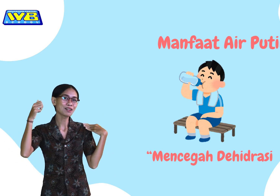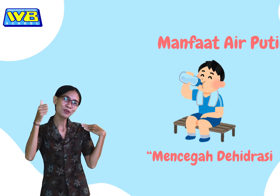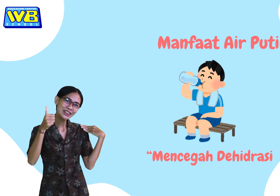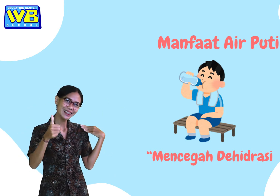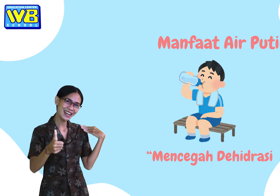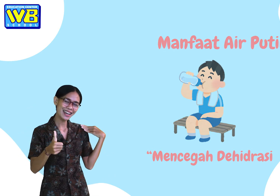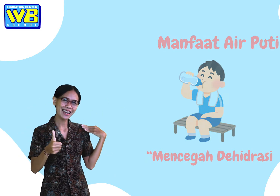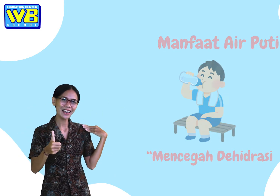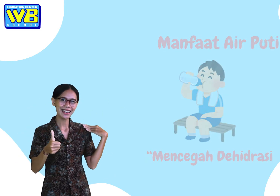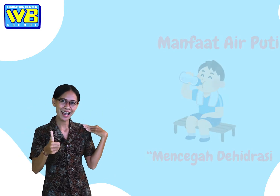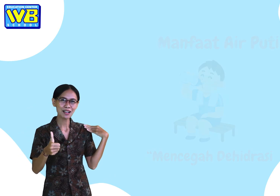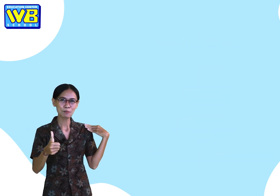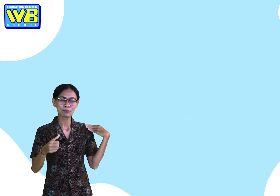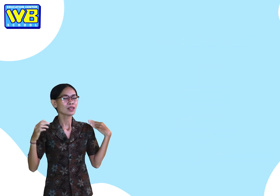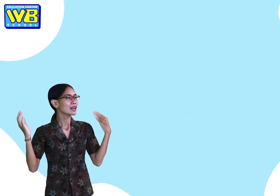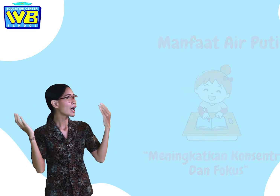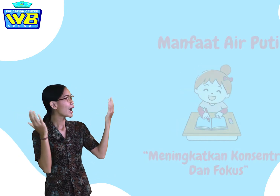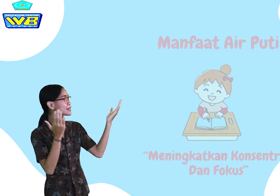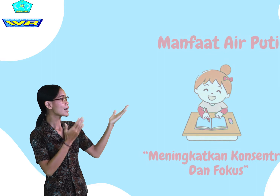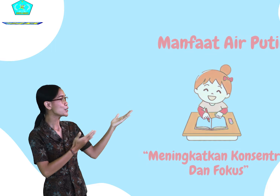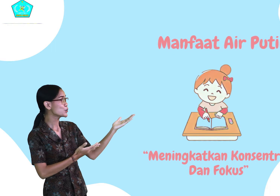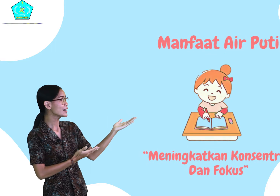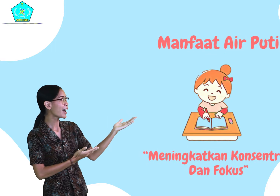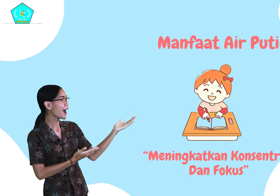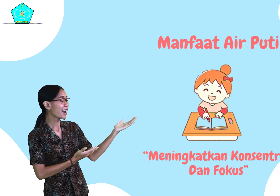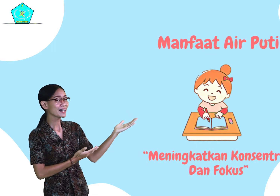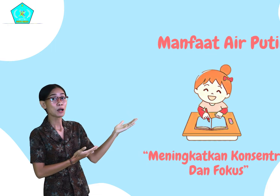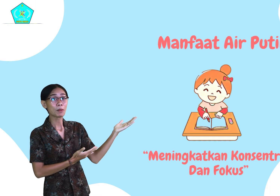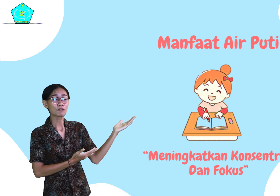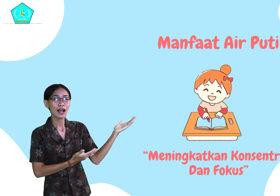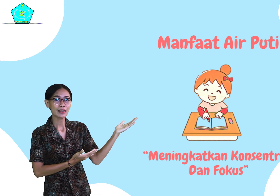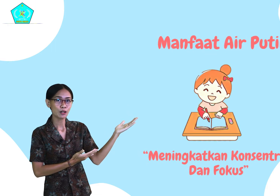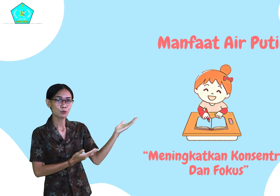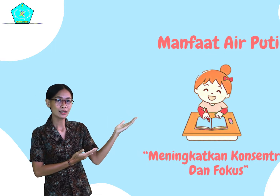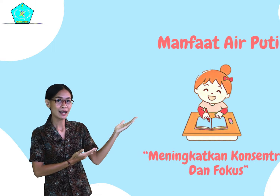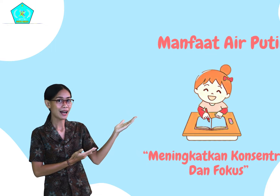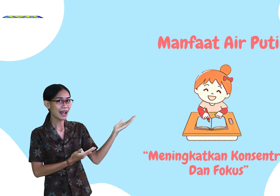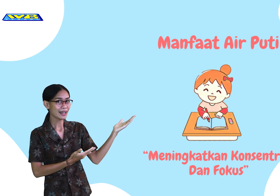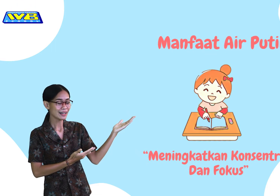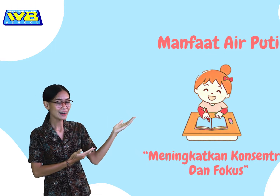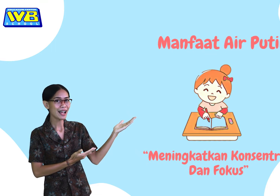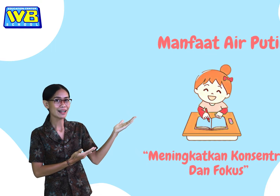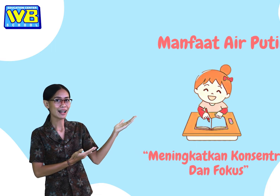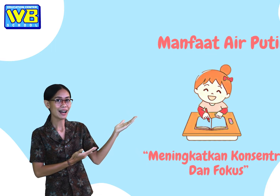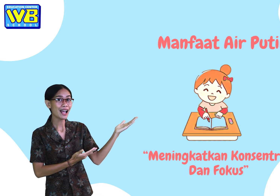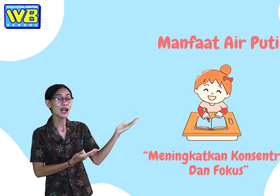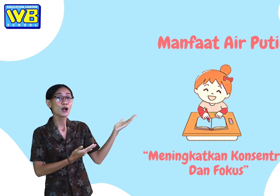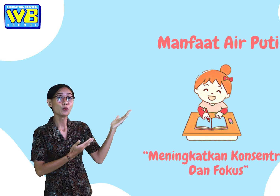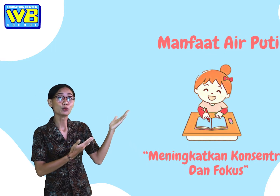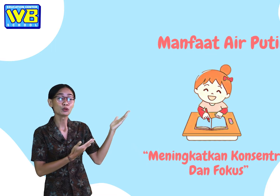putih. Nah, selanjutnya manfaat air putih yang lain adalah untuk